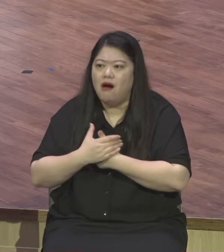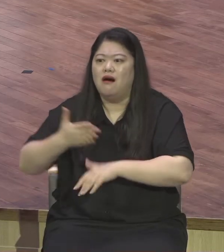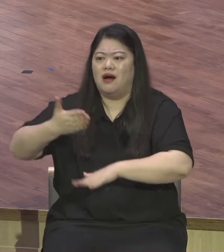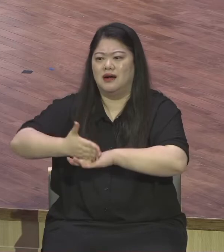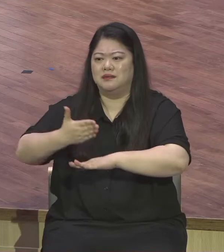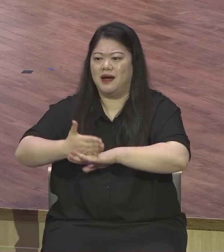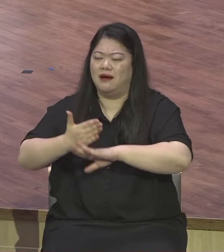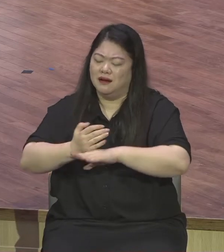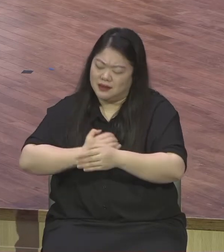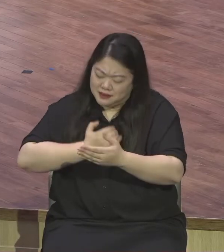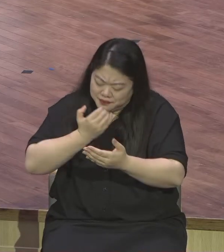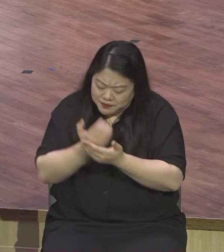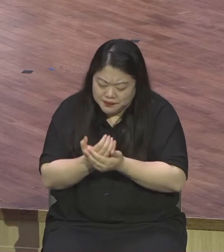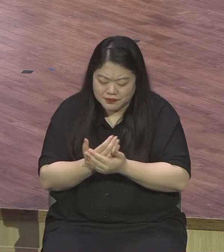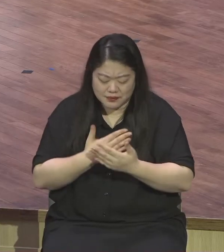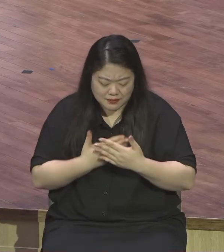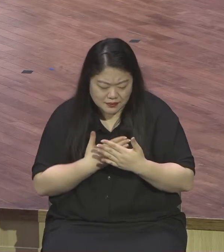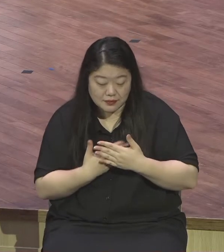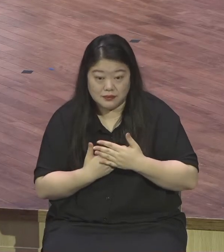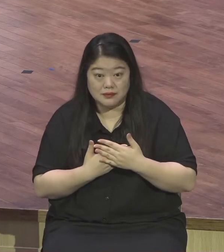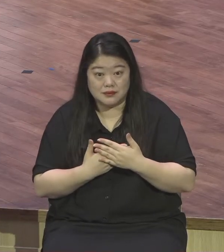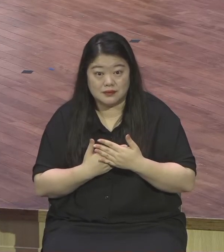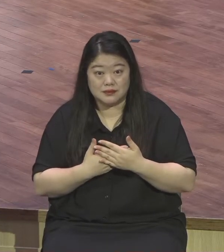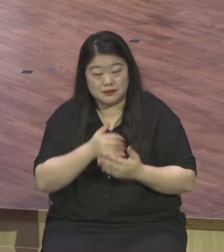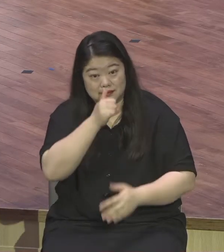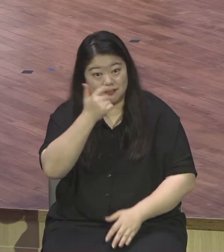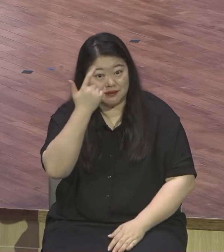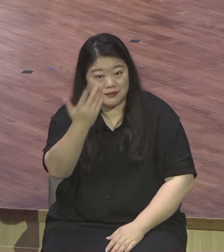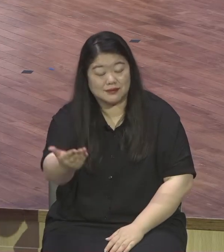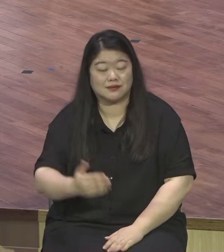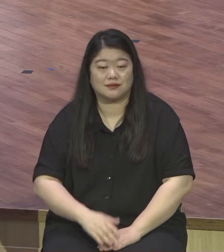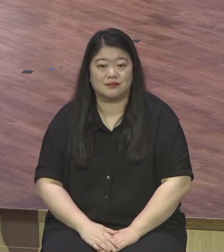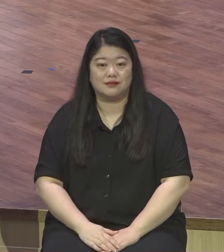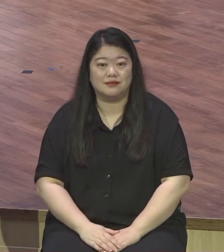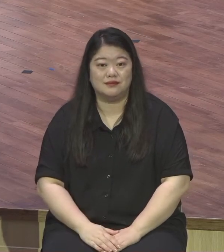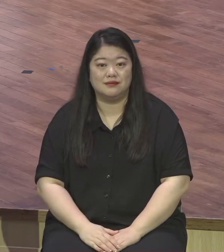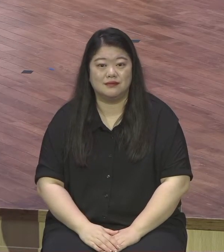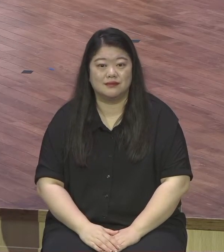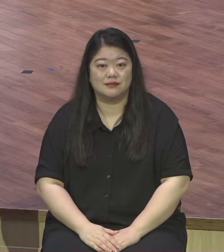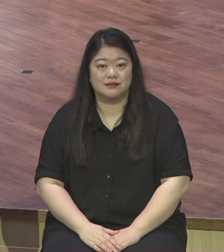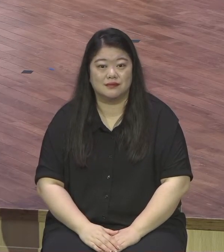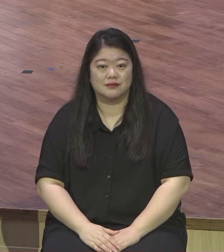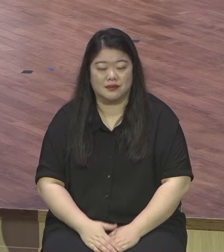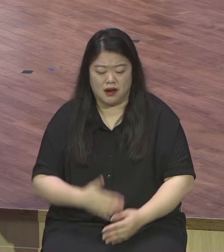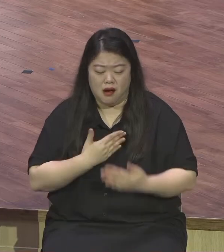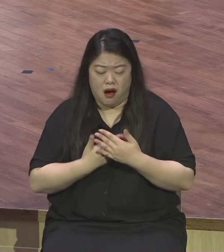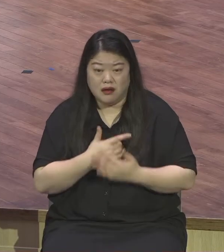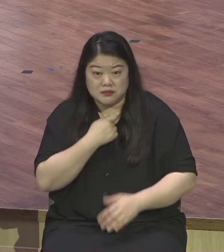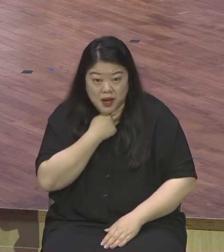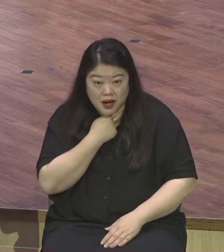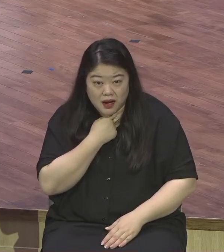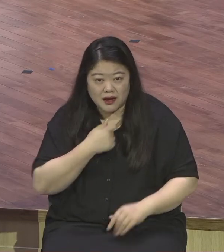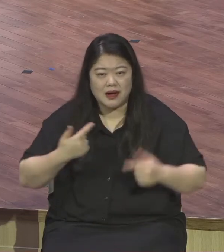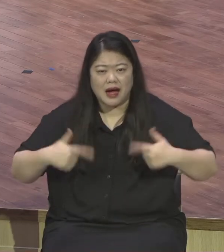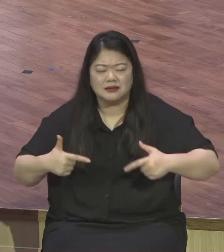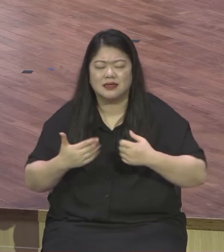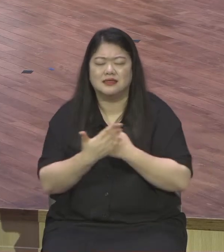다시 말해서 은혜가 충만한 상태가 되어야 된다. 오늘은 랩너드 주일로 랩너드